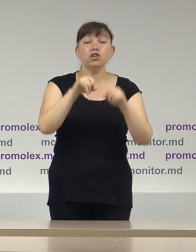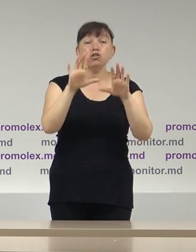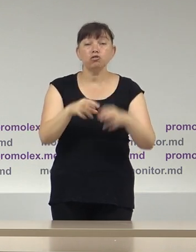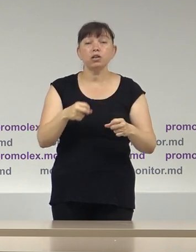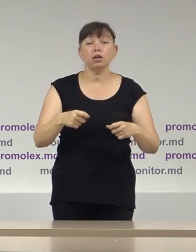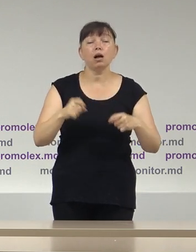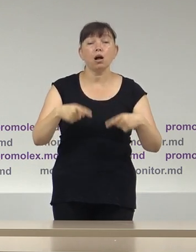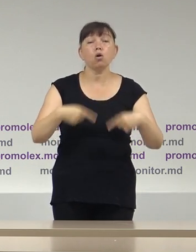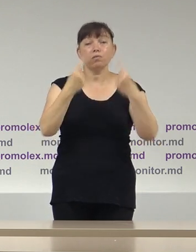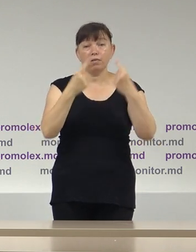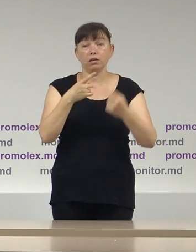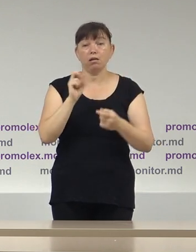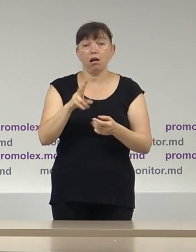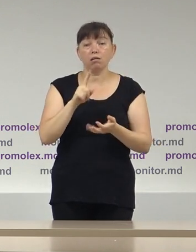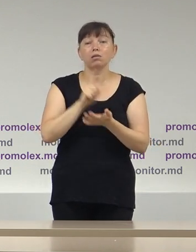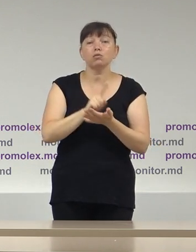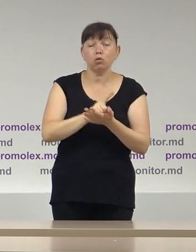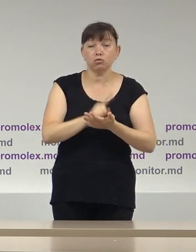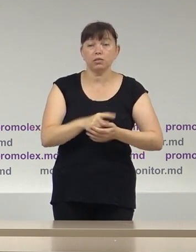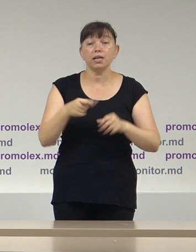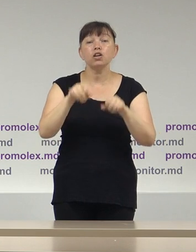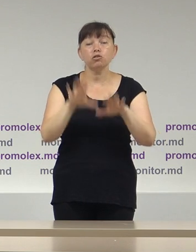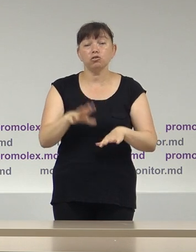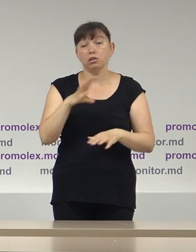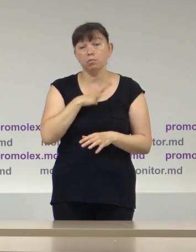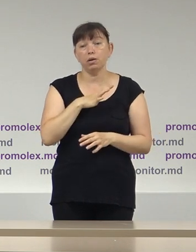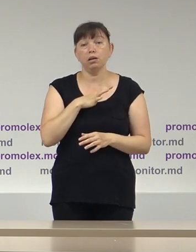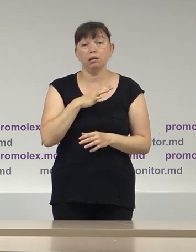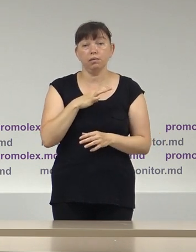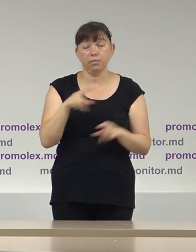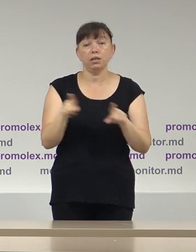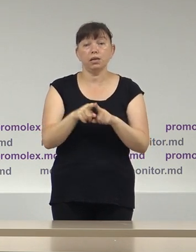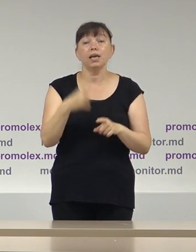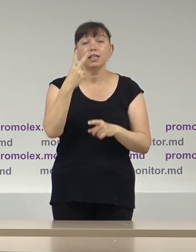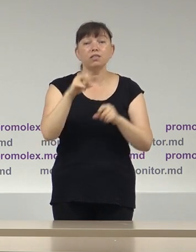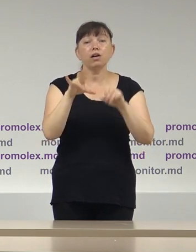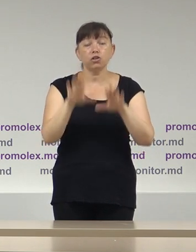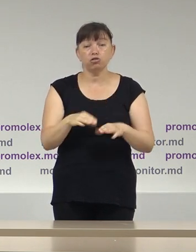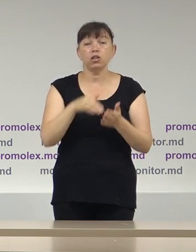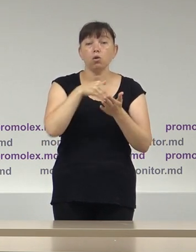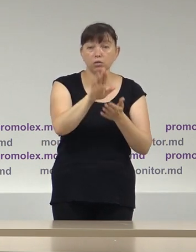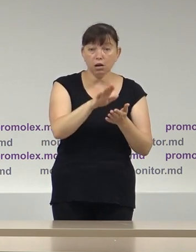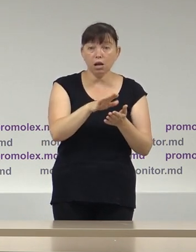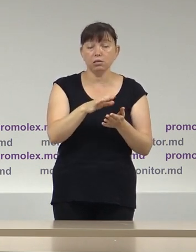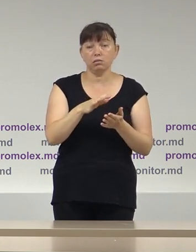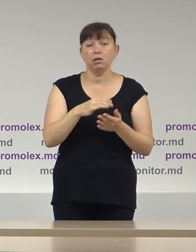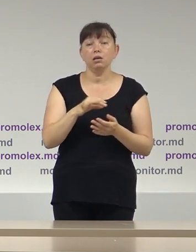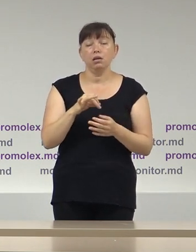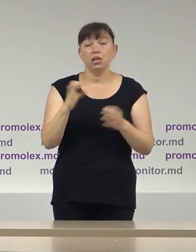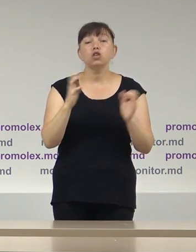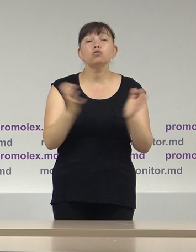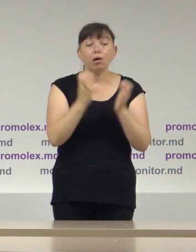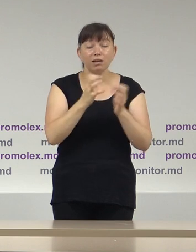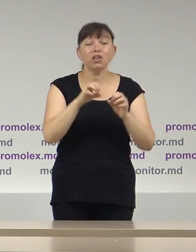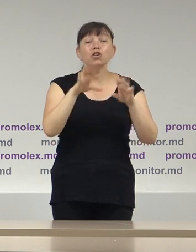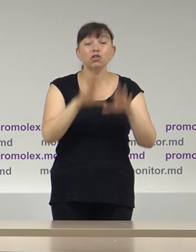conflictului de competență. Soluțiile adoptate de CSJ au fost următoarele. Două decizii de respingere a recursului și minținerea